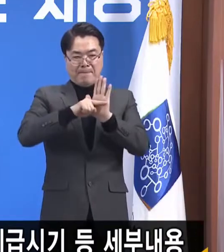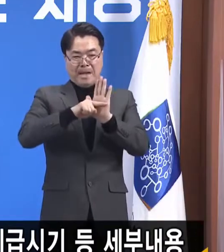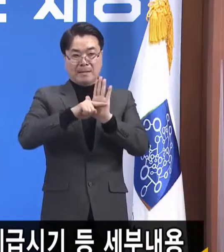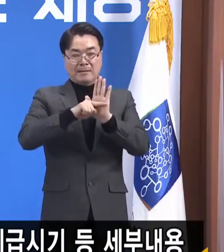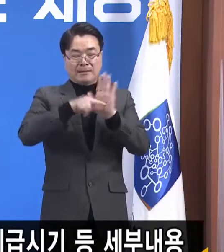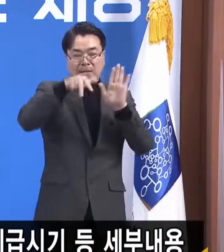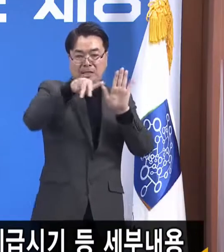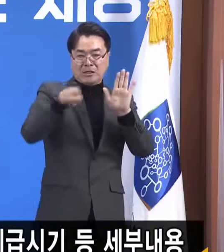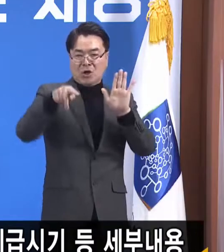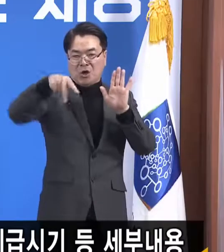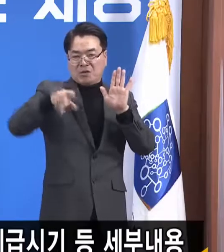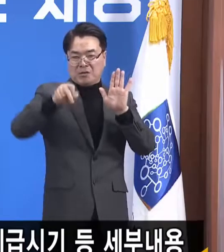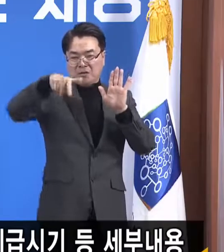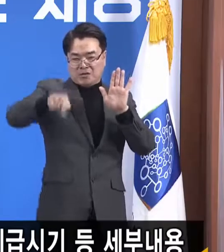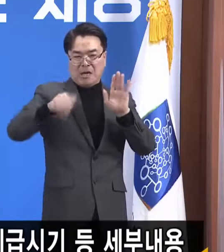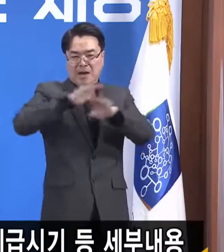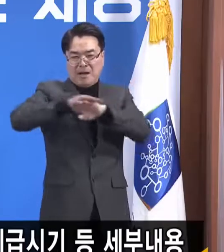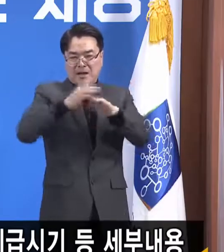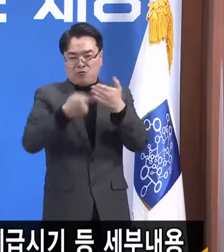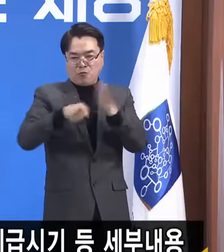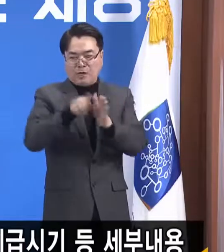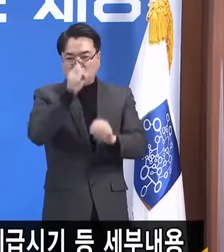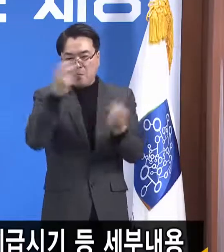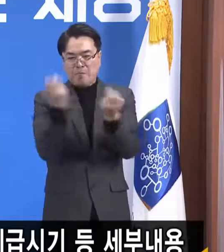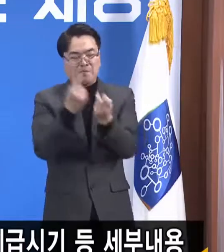키가 될 것이라고 확신합니다.